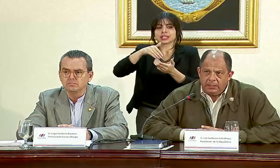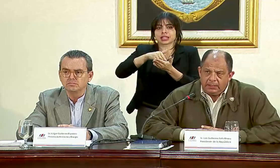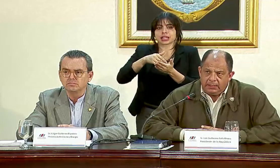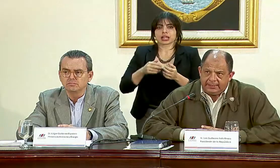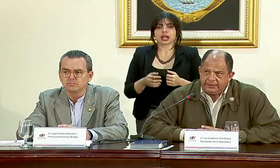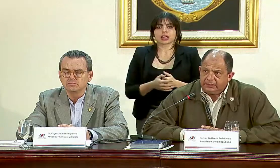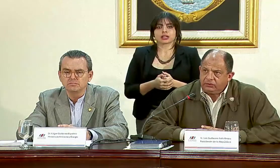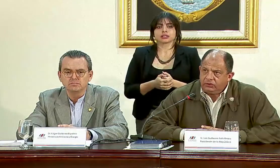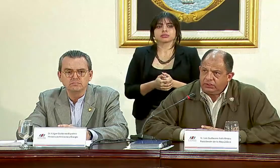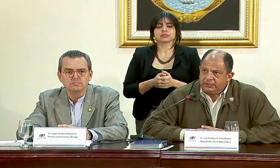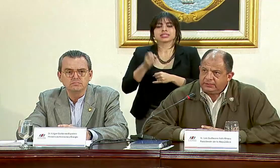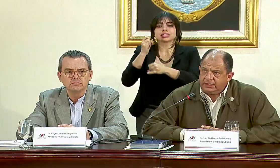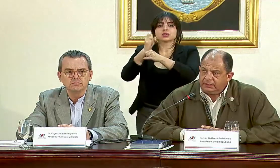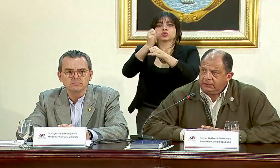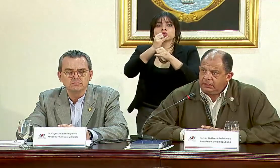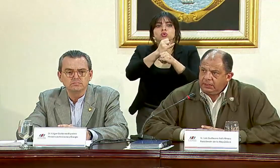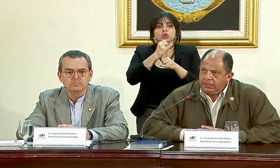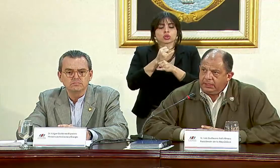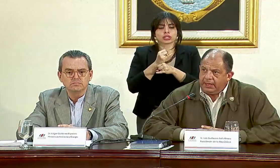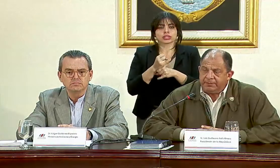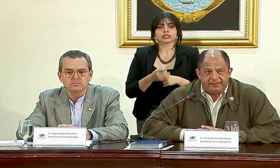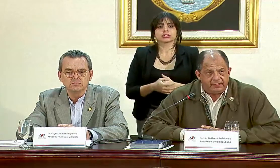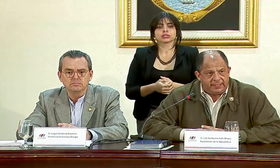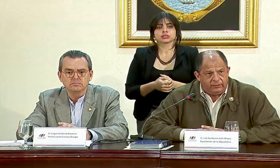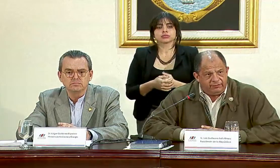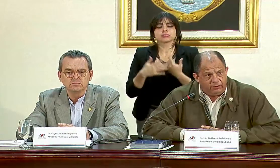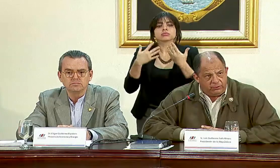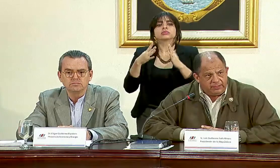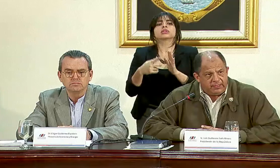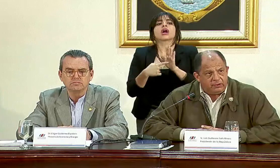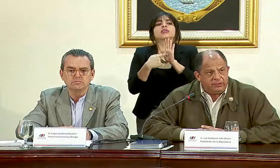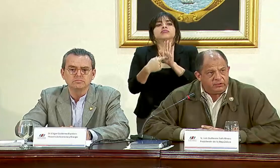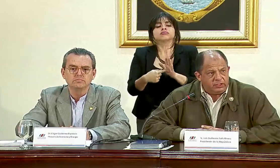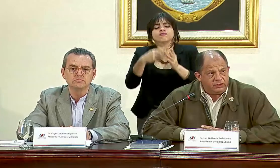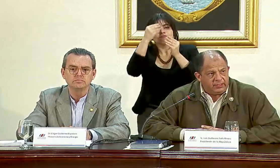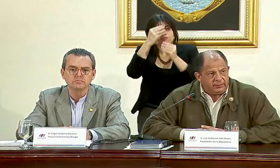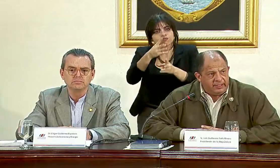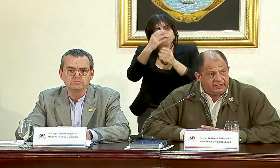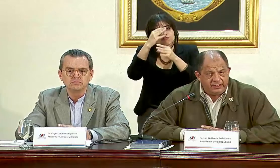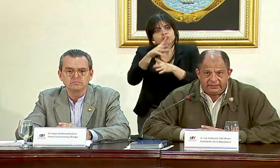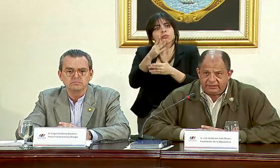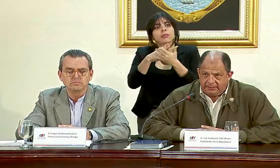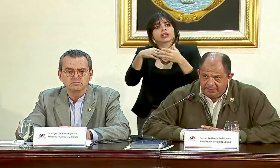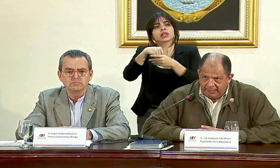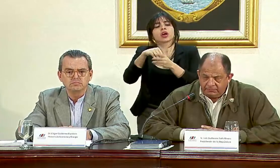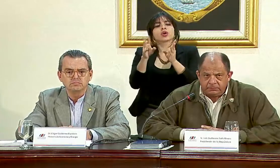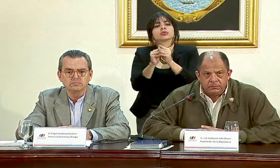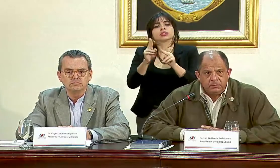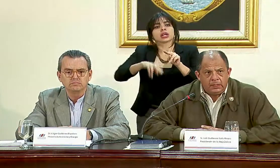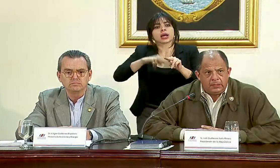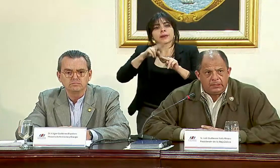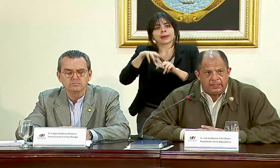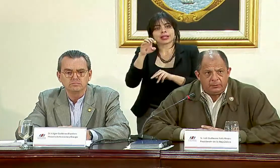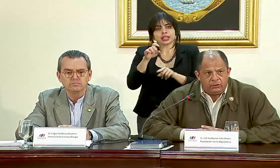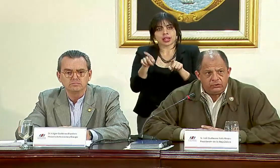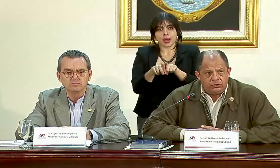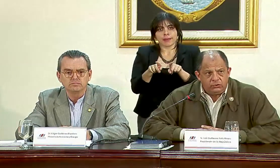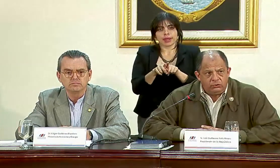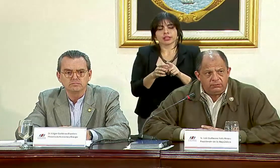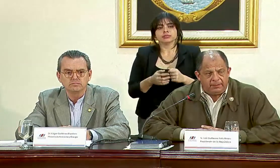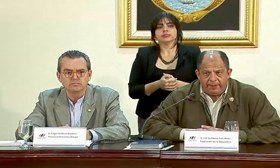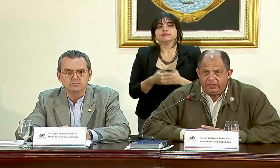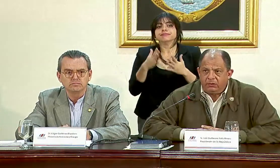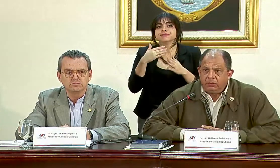Las instituciones han presentado informes, la Comisión Nacional de Emergencias también. Tenemos